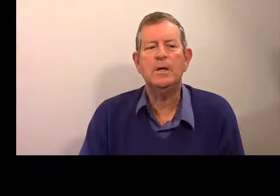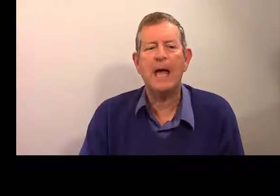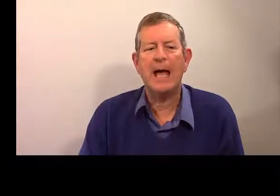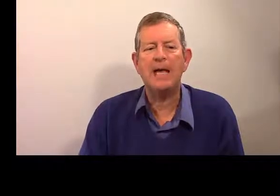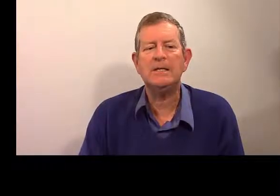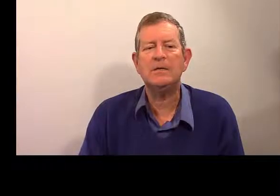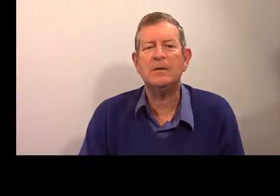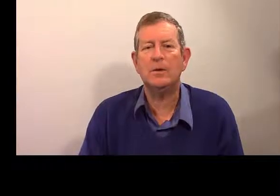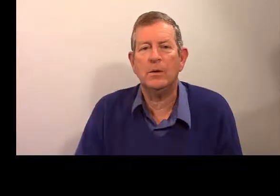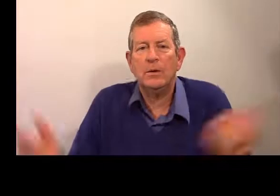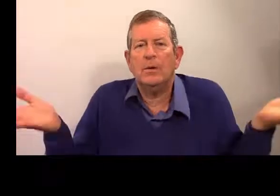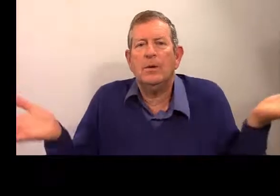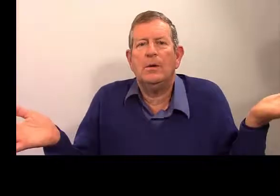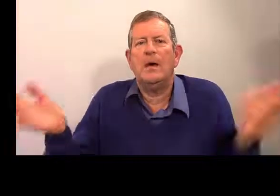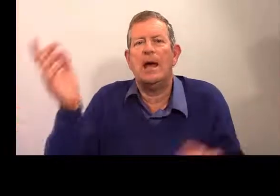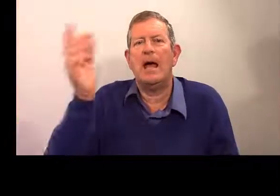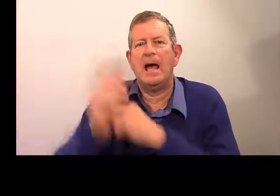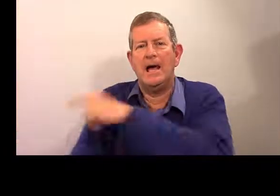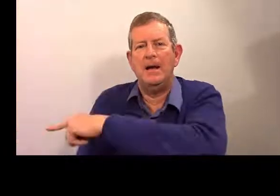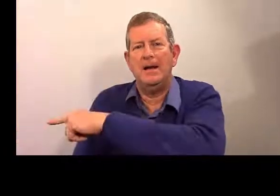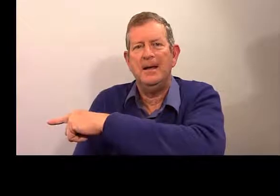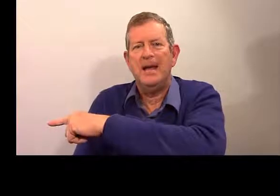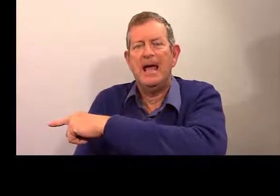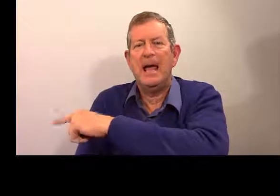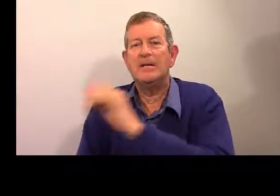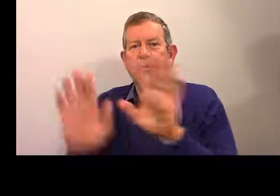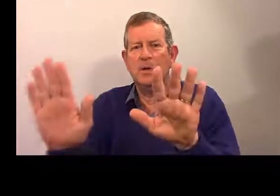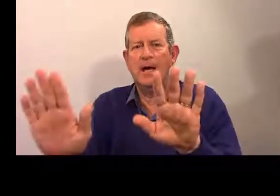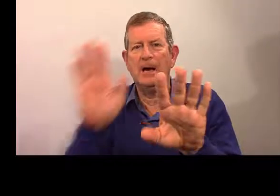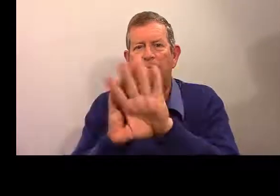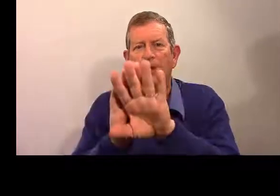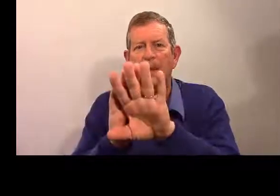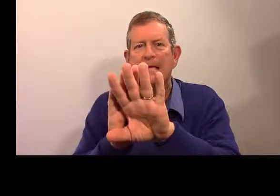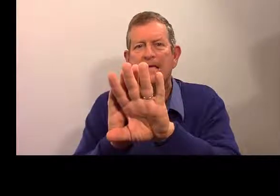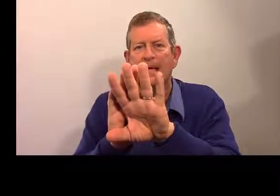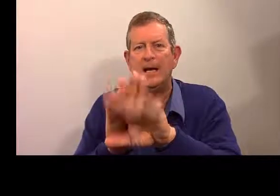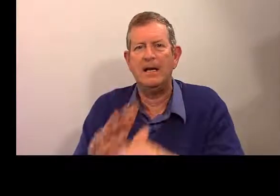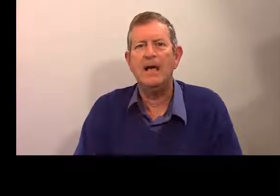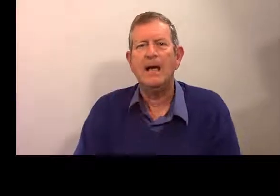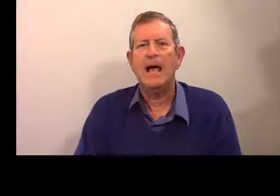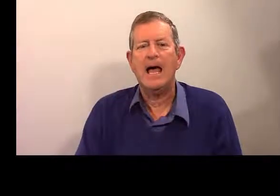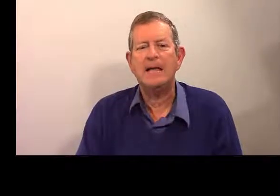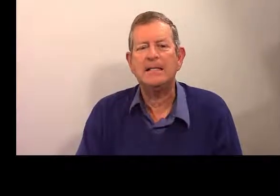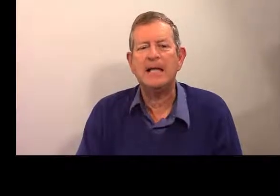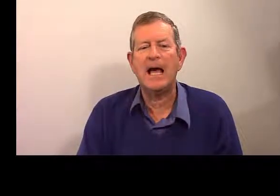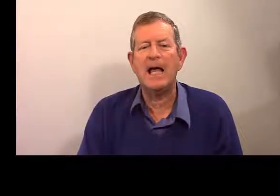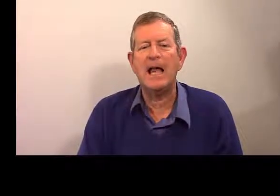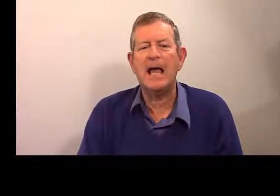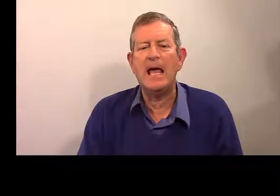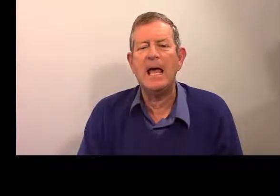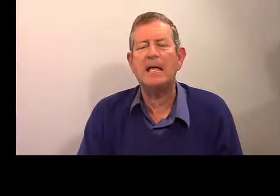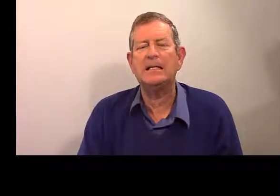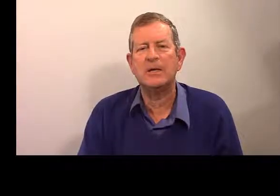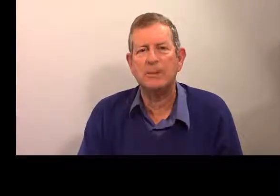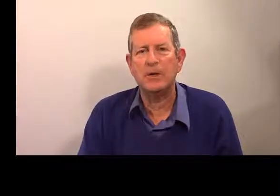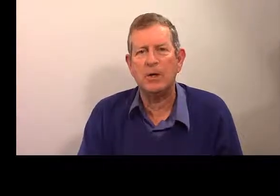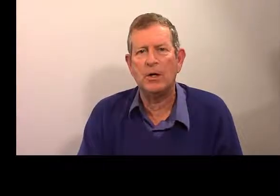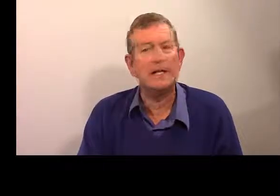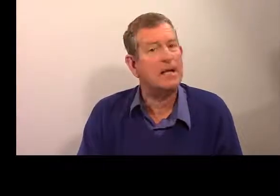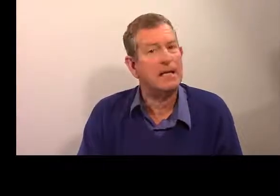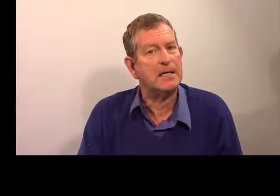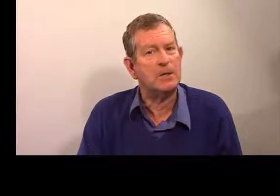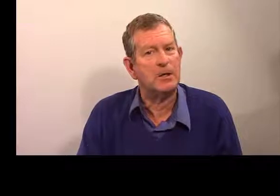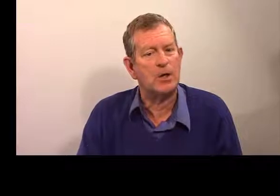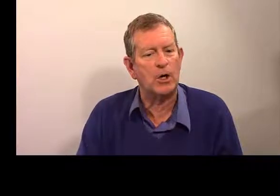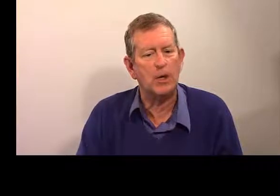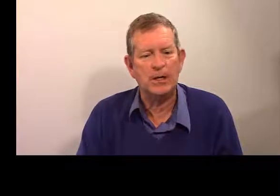Oui. Est-ce que elle ? » Et « est-ce que elle » forme « est-ce qu'elle ». « Est-ce qu'elle est espagnole